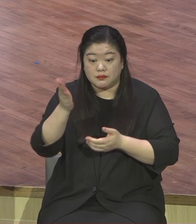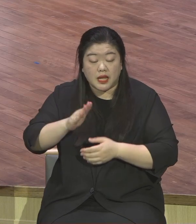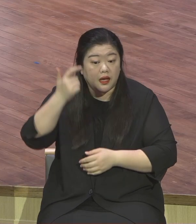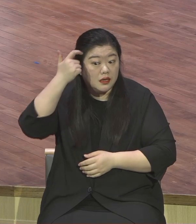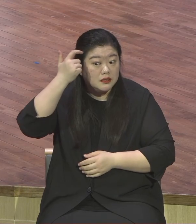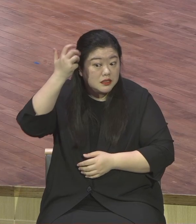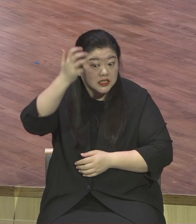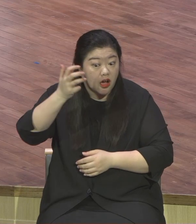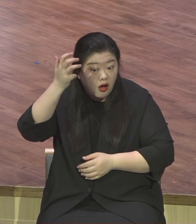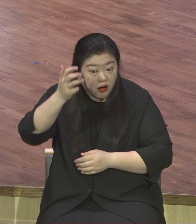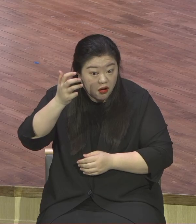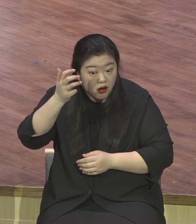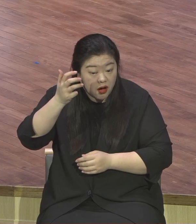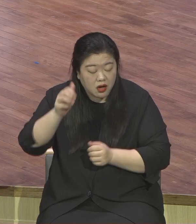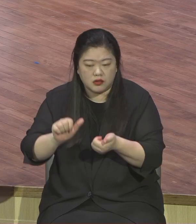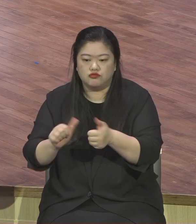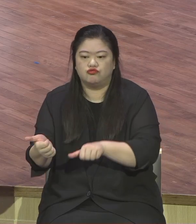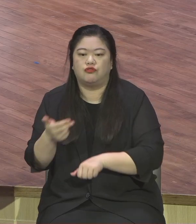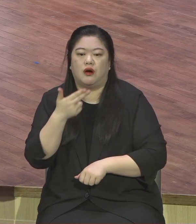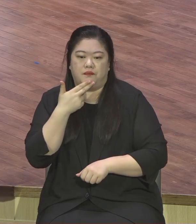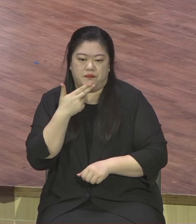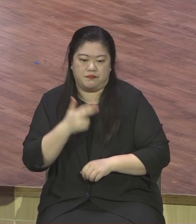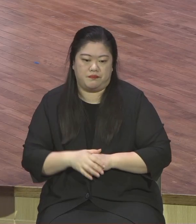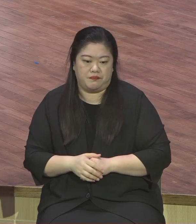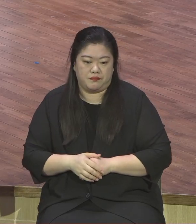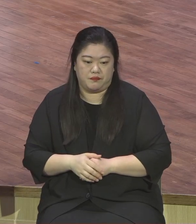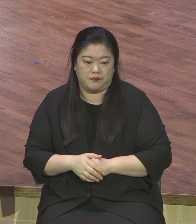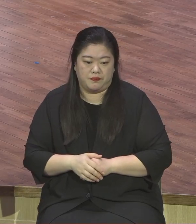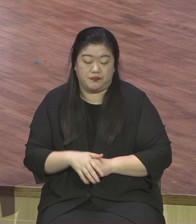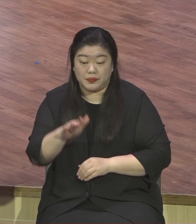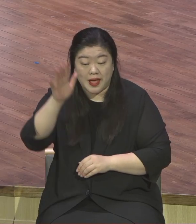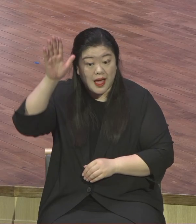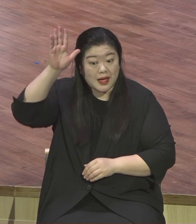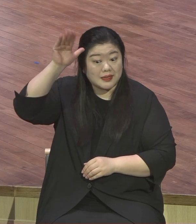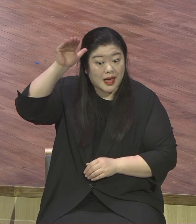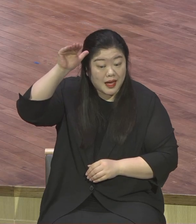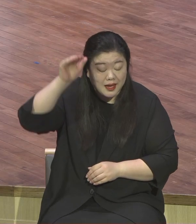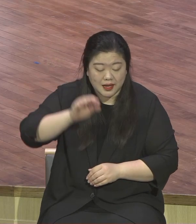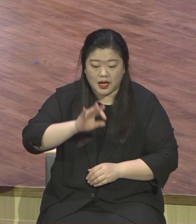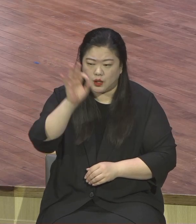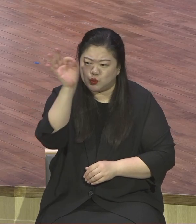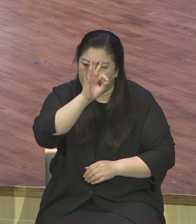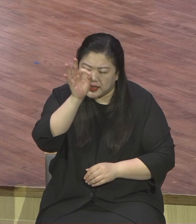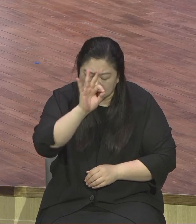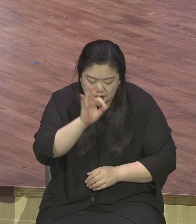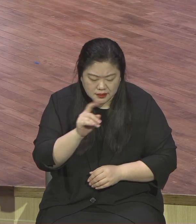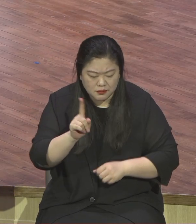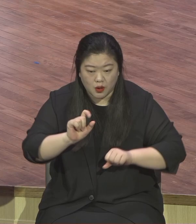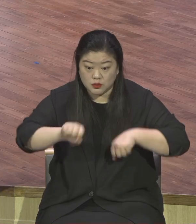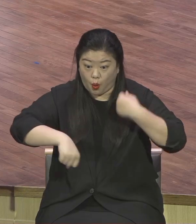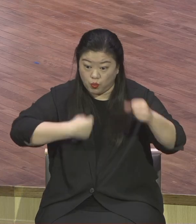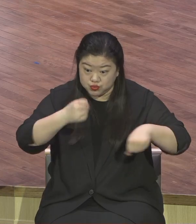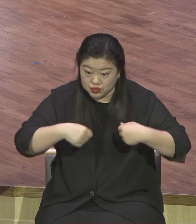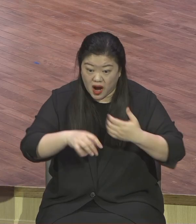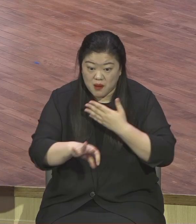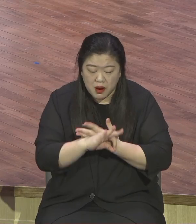개나 돼지처럼 본능적으로 육체만 가진 그런 존재로 살다가